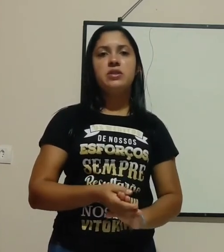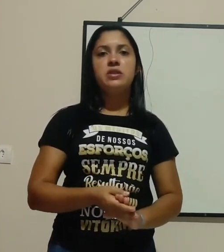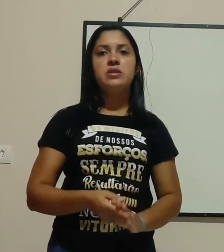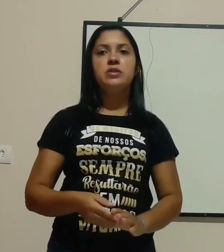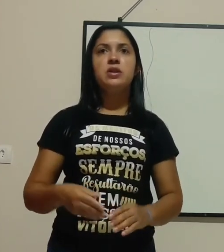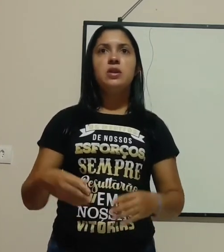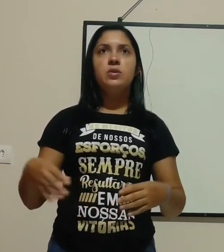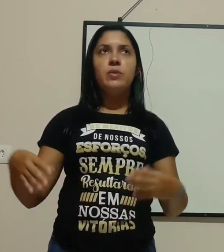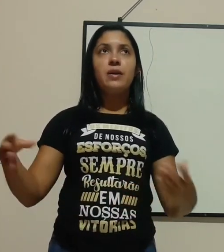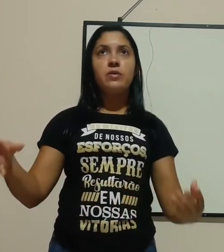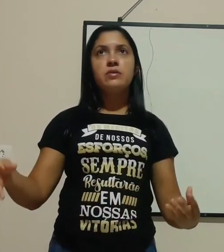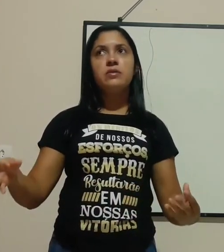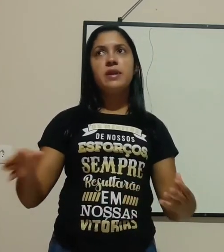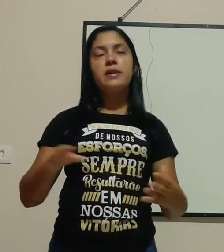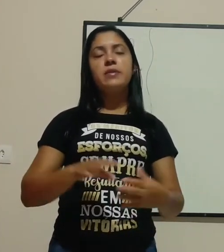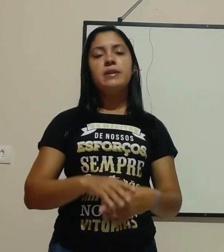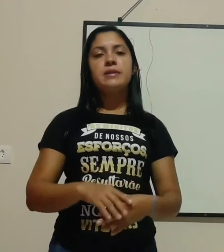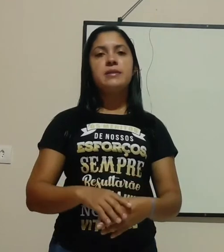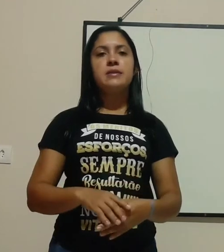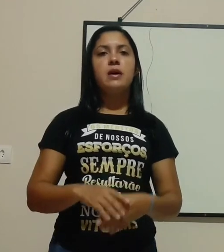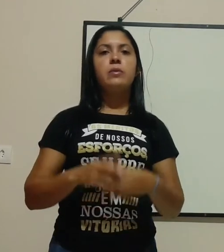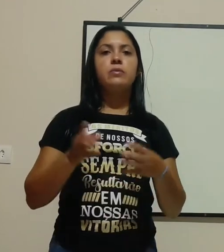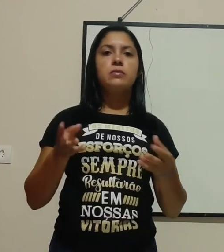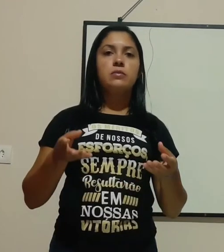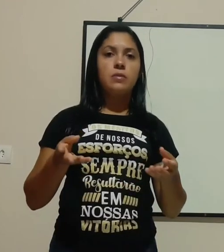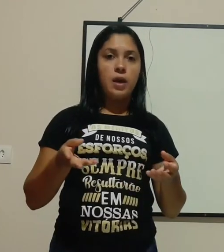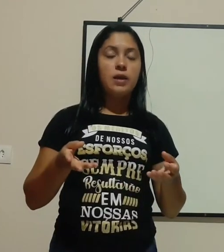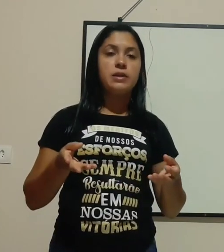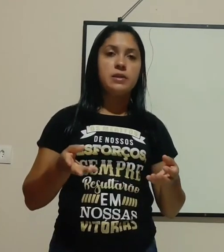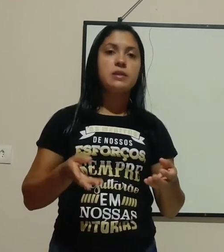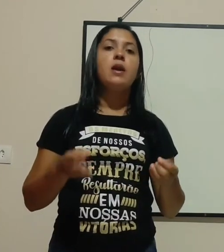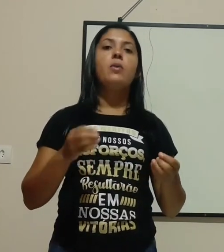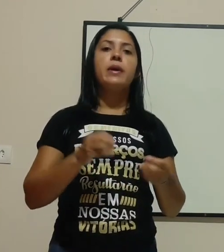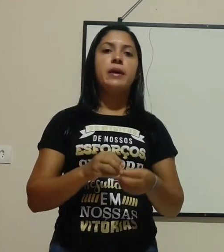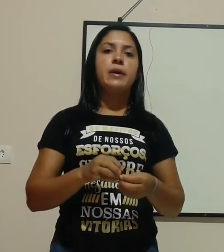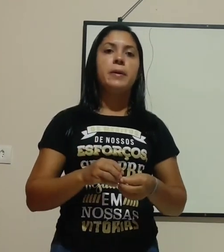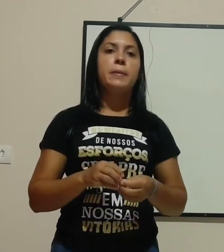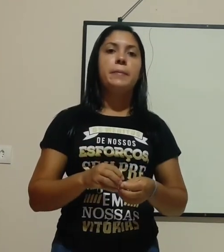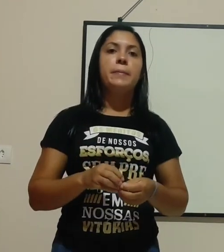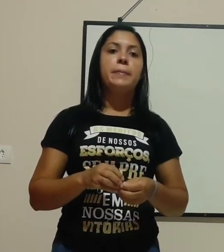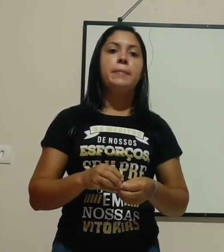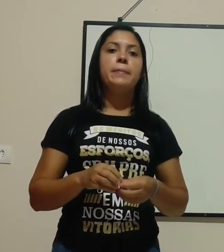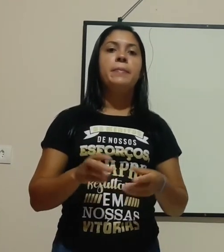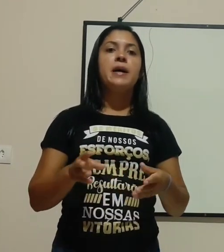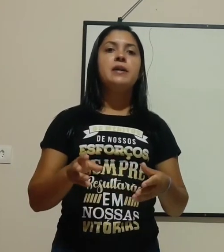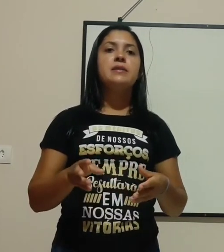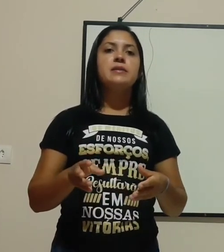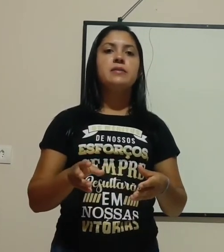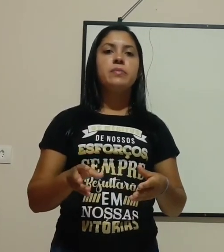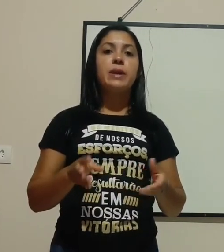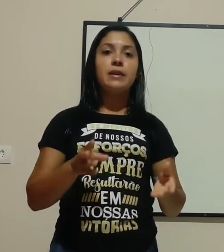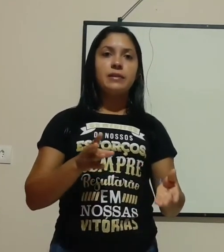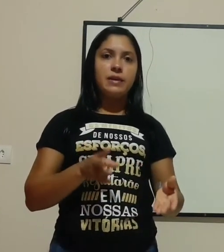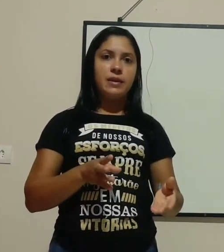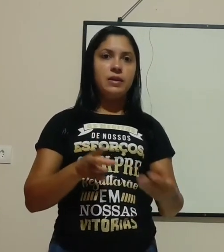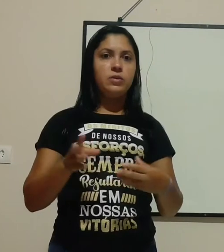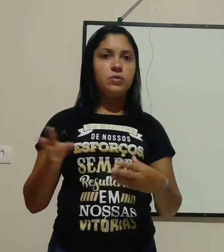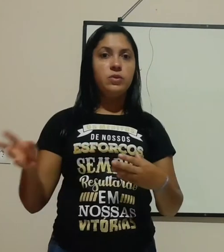gente. Um ar-condicionado é essencial. É essencial? É. Mas para ter tudo